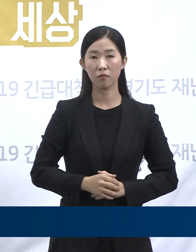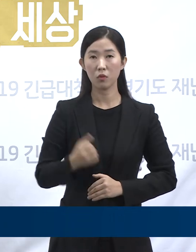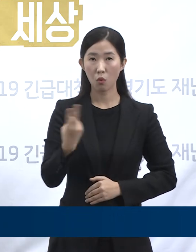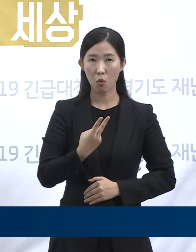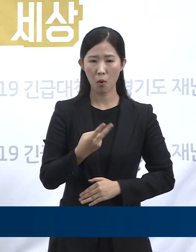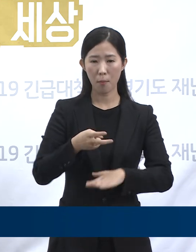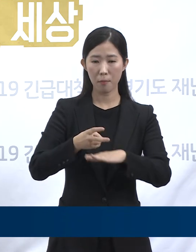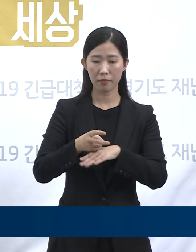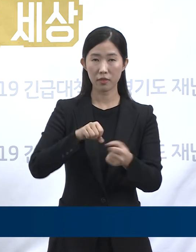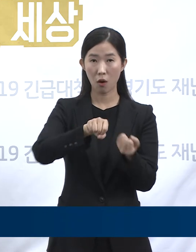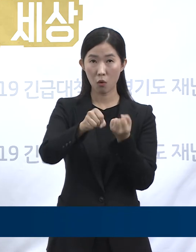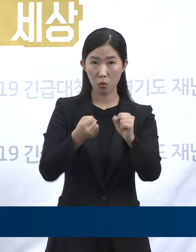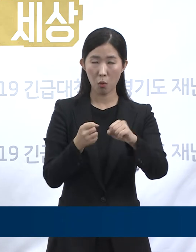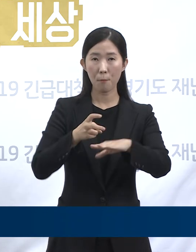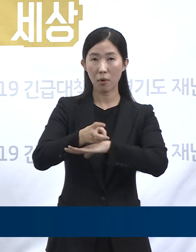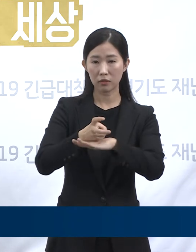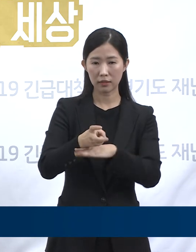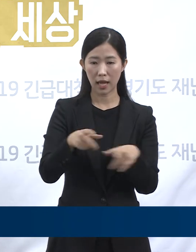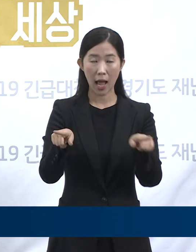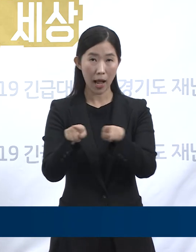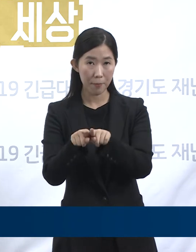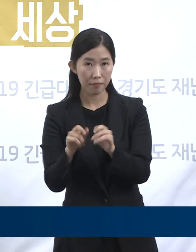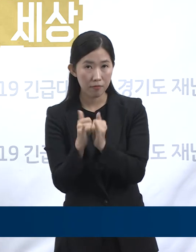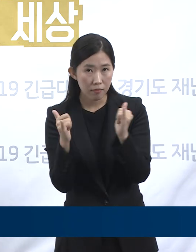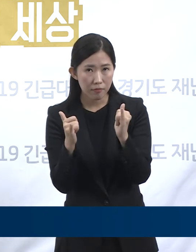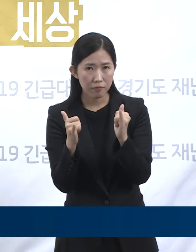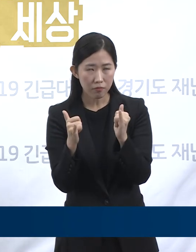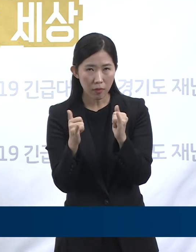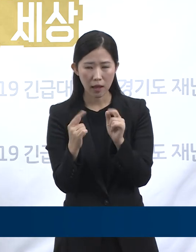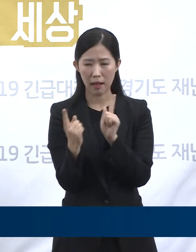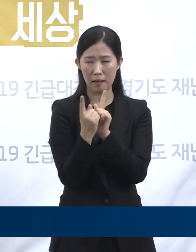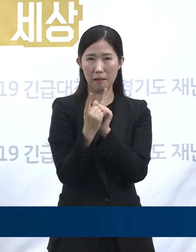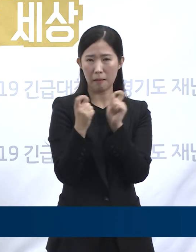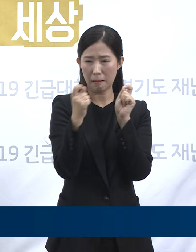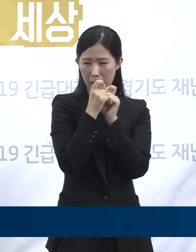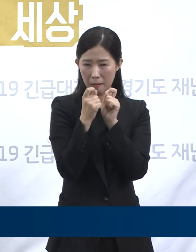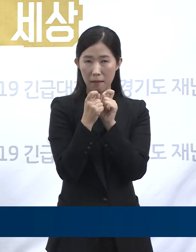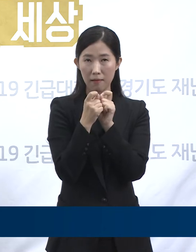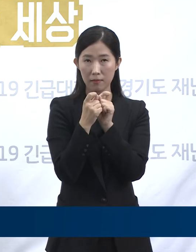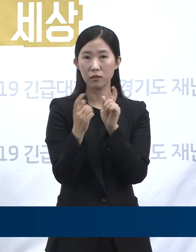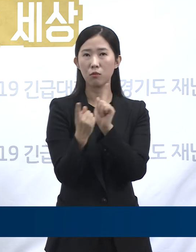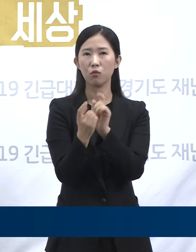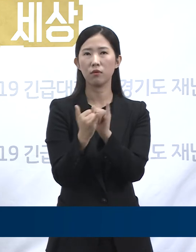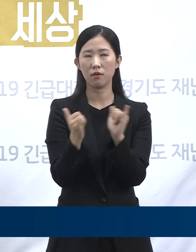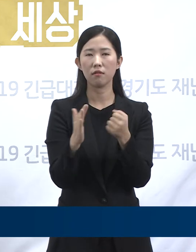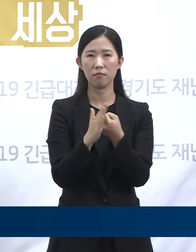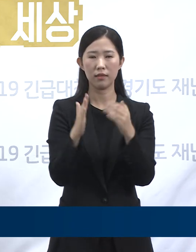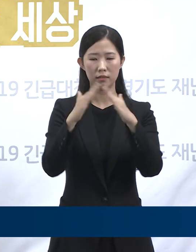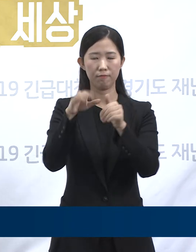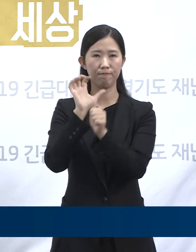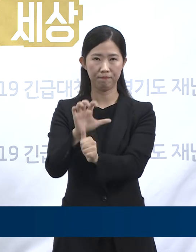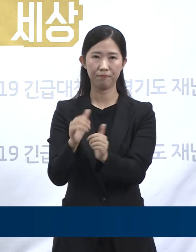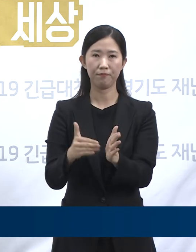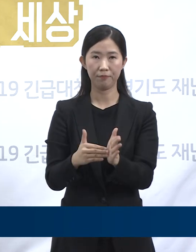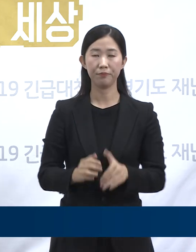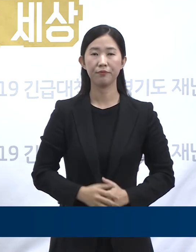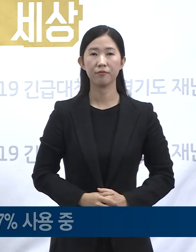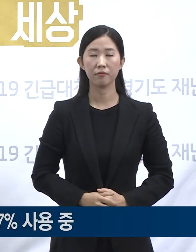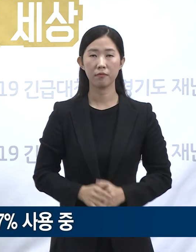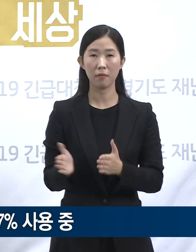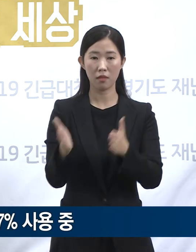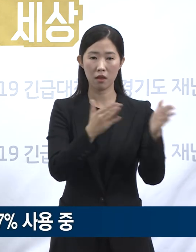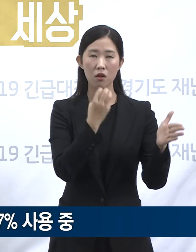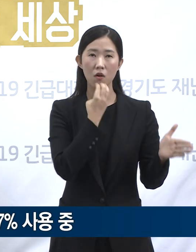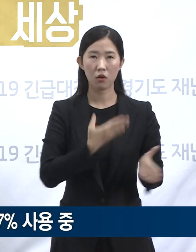셔틀퍼스를 탑승했던 인원에 대해서는 밀접 접촉자로 분류, 자가격리 조치되었습니다. 다음은 경기도